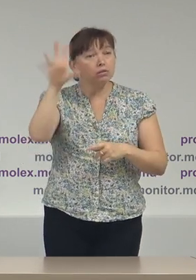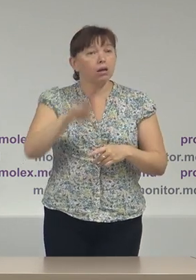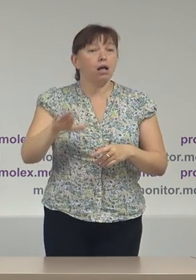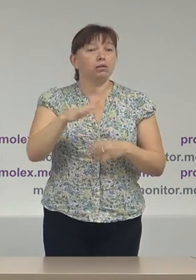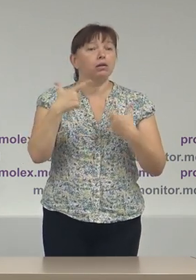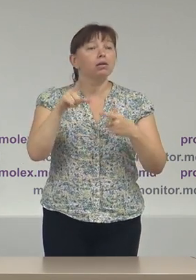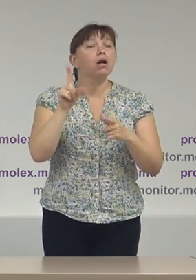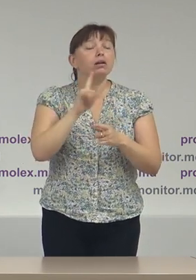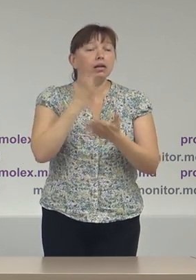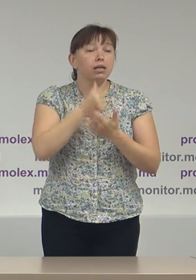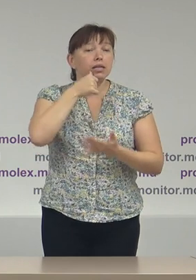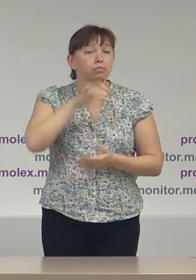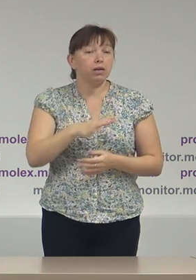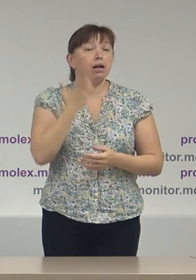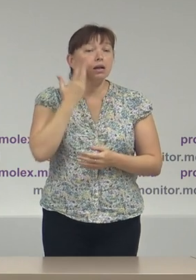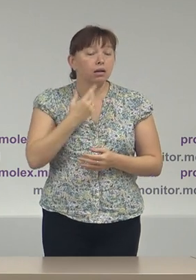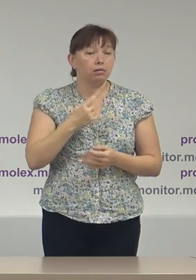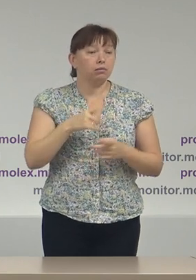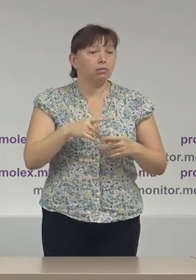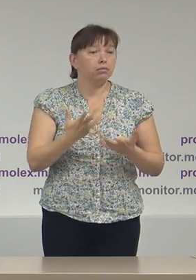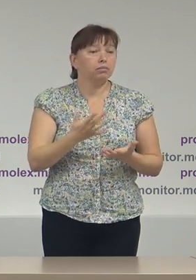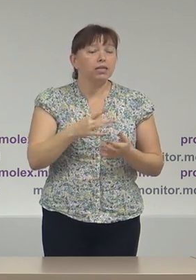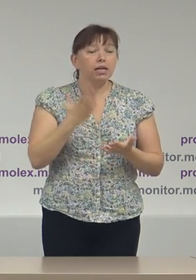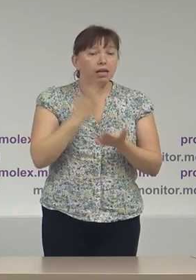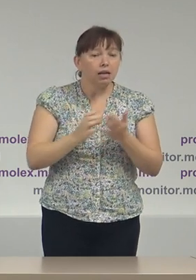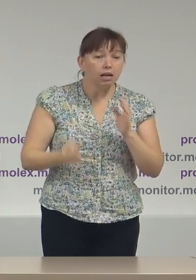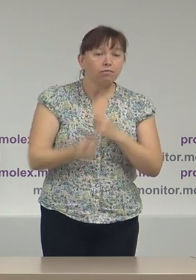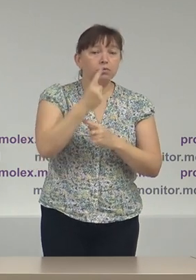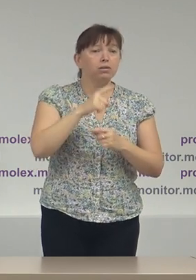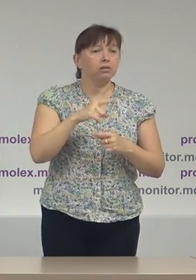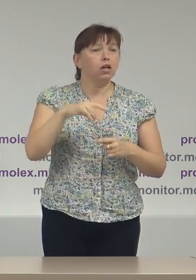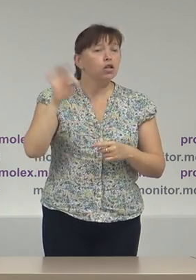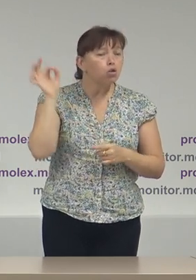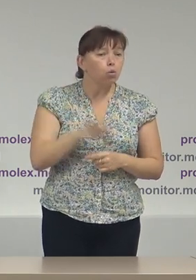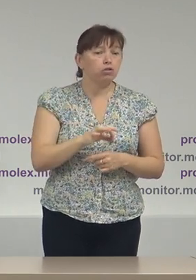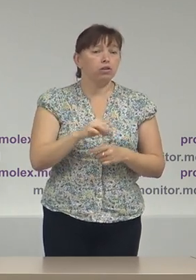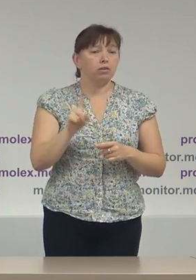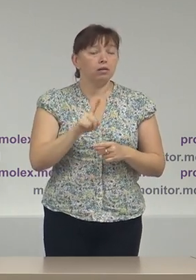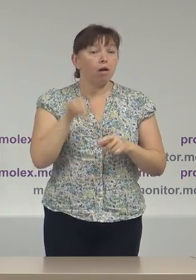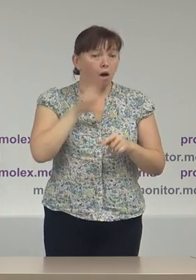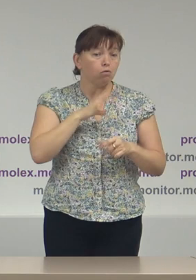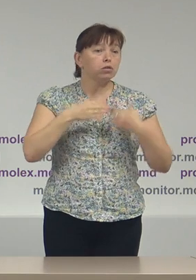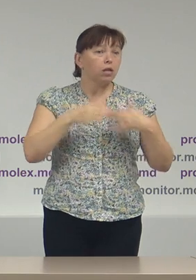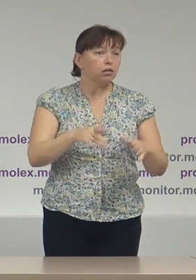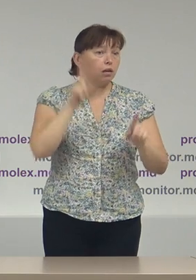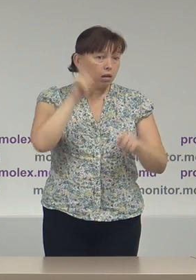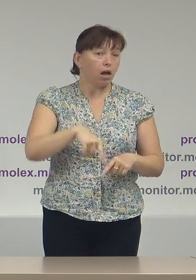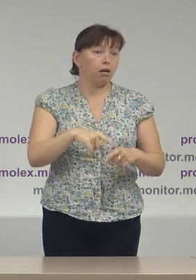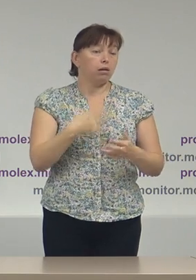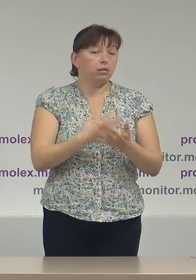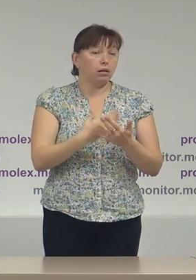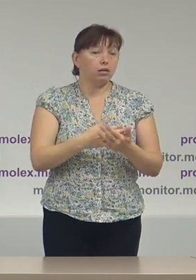atunci când în situații de criză de urgență secțiile de votare erau deschise spre exemplu în